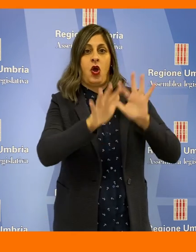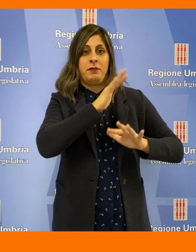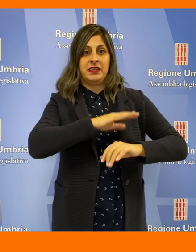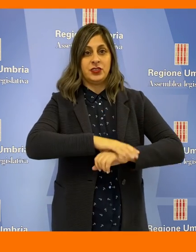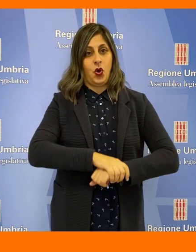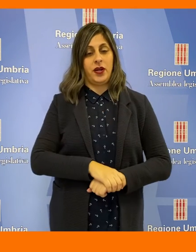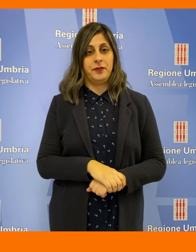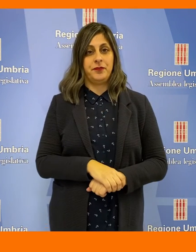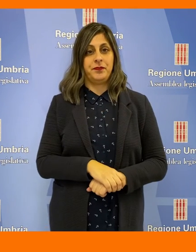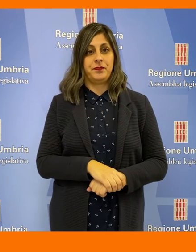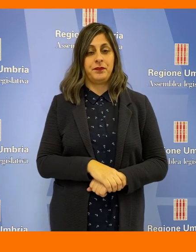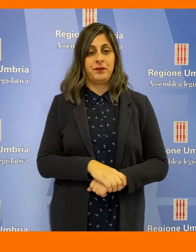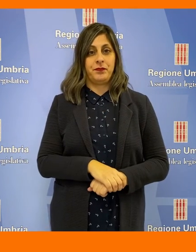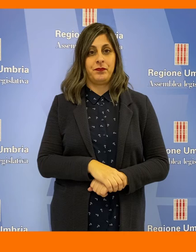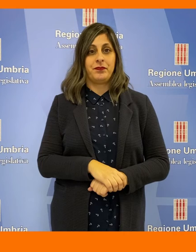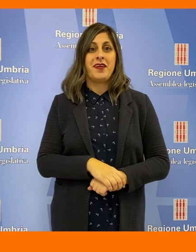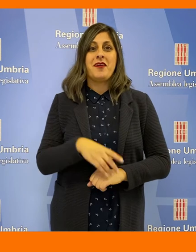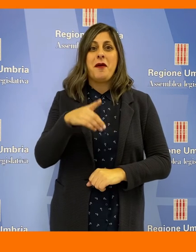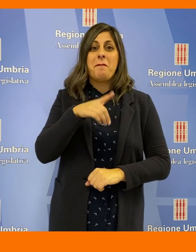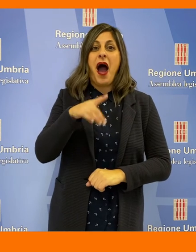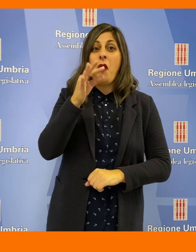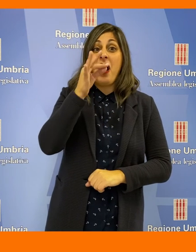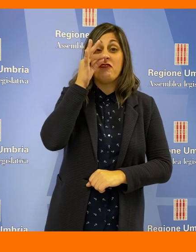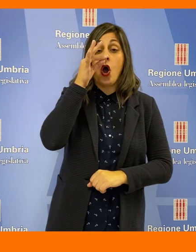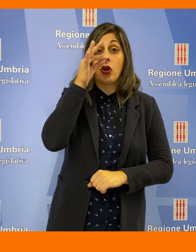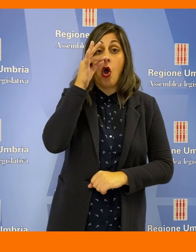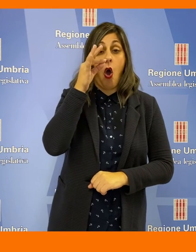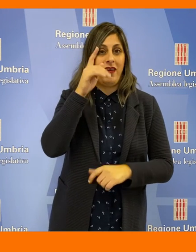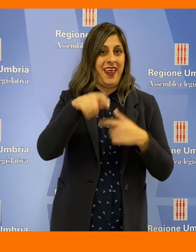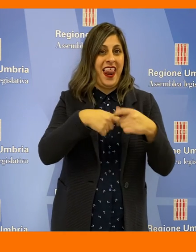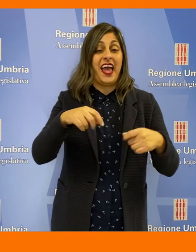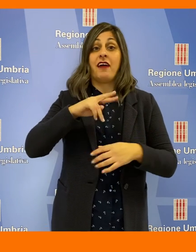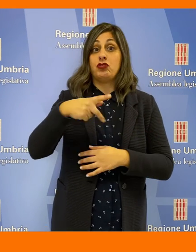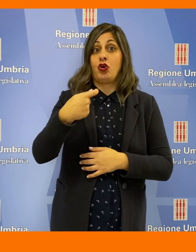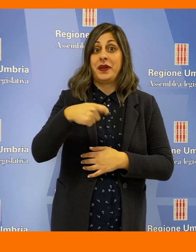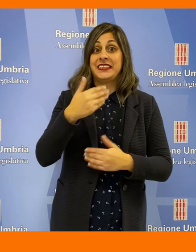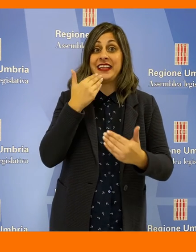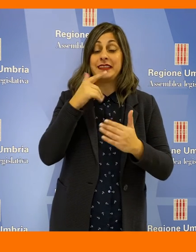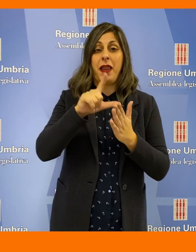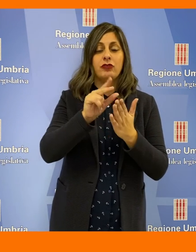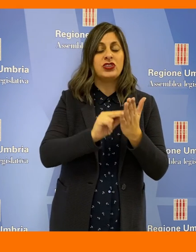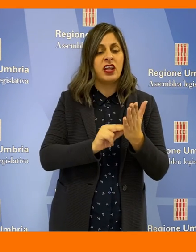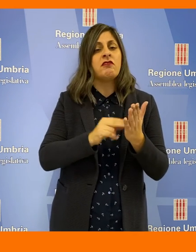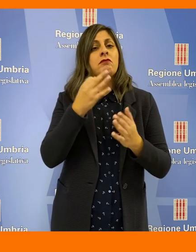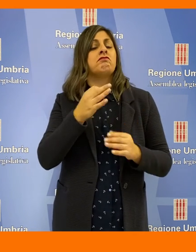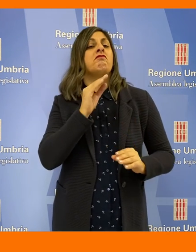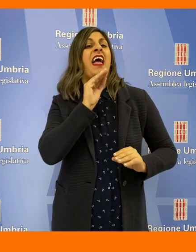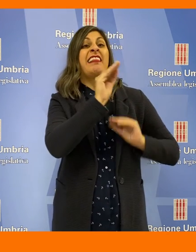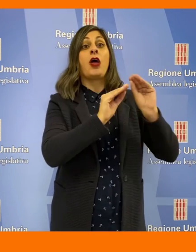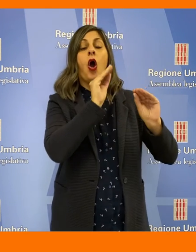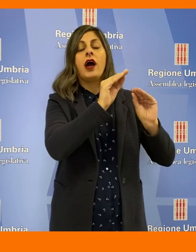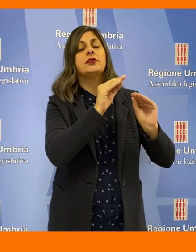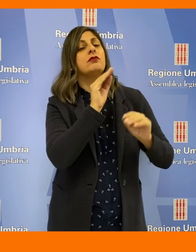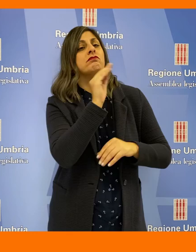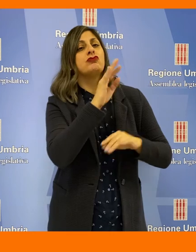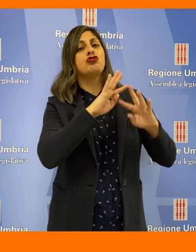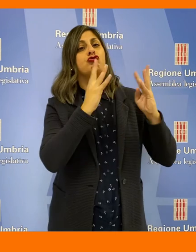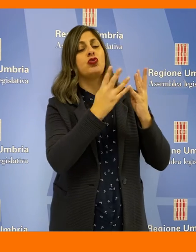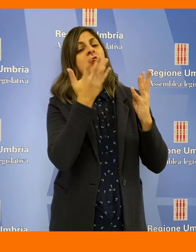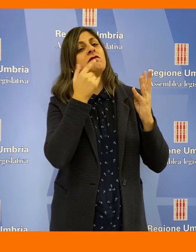ogni parte. Paola Fioroni della Lega, vicepresidente dell'Assemblea Legislativa attraverso un'interrogazione chiede alla